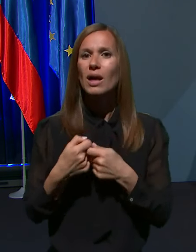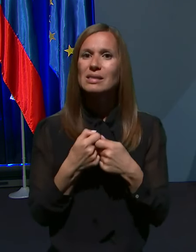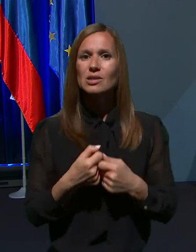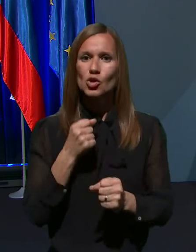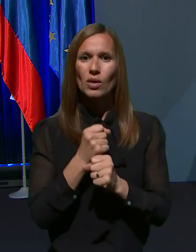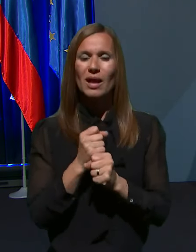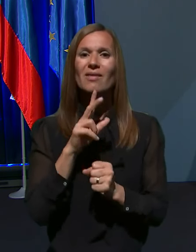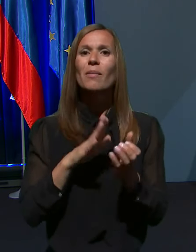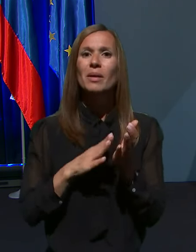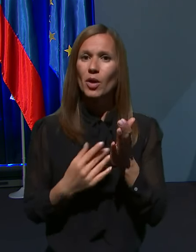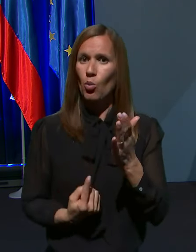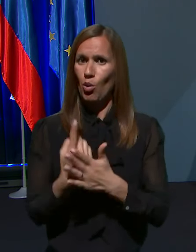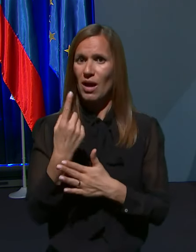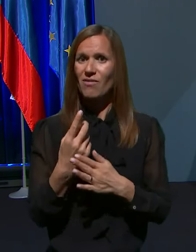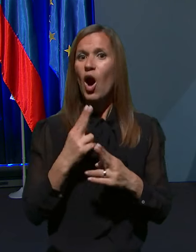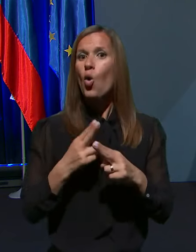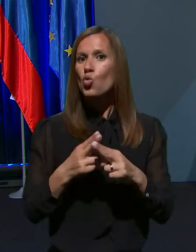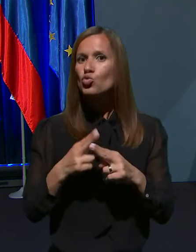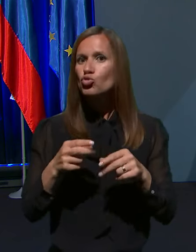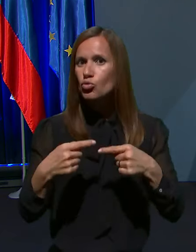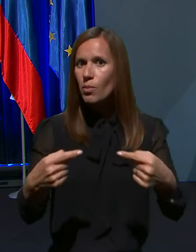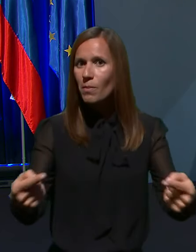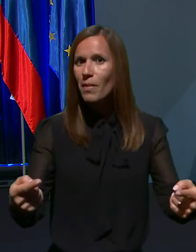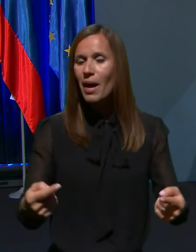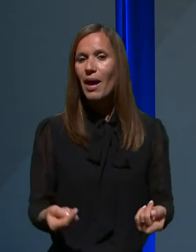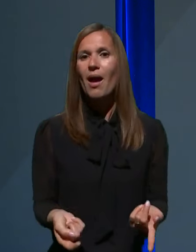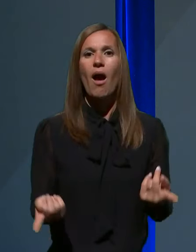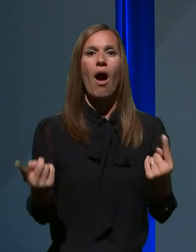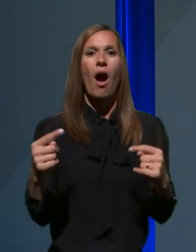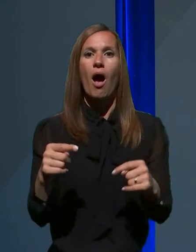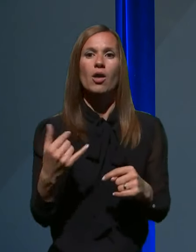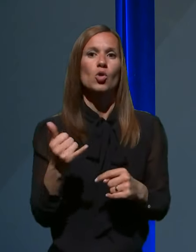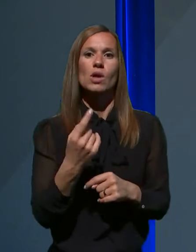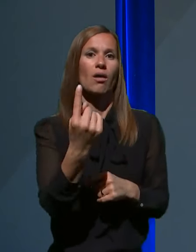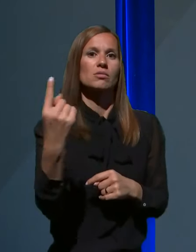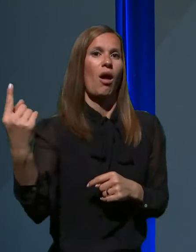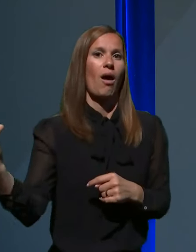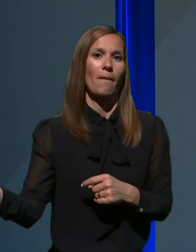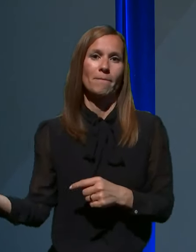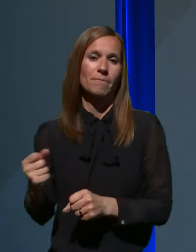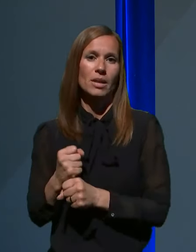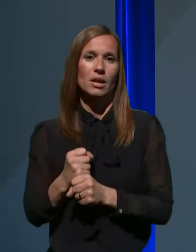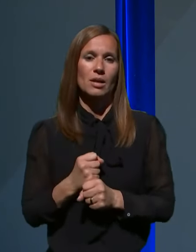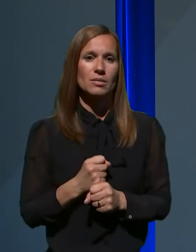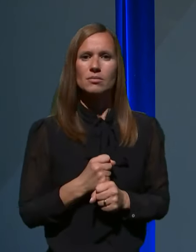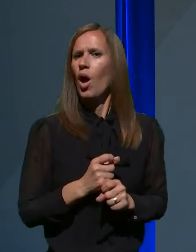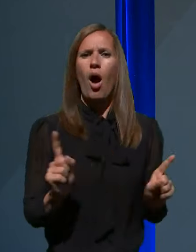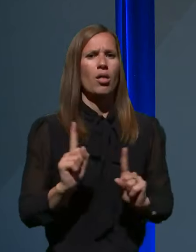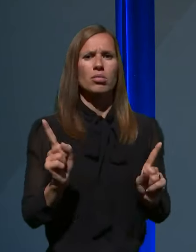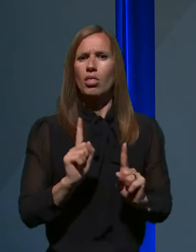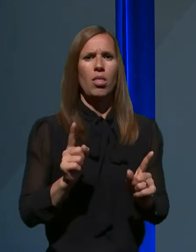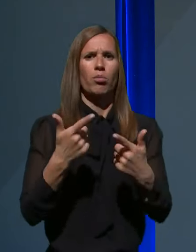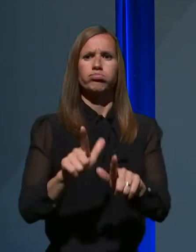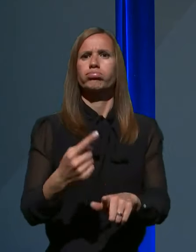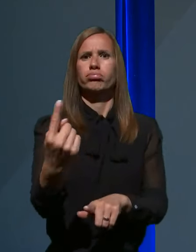primeru pojava okužbe, ali so pri tem prepuščeni sami sebi? Torej, apsolutno niso prepuščeni sami sebi, se